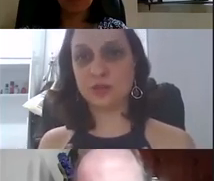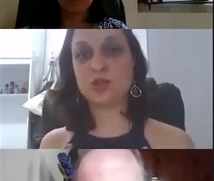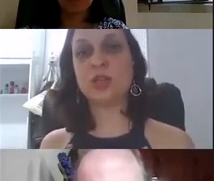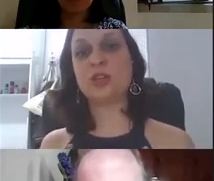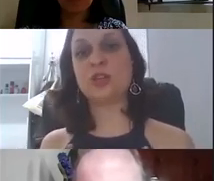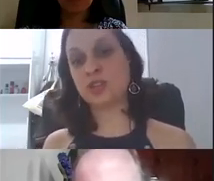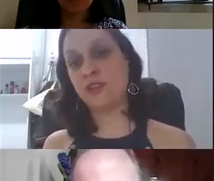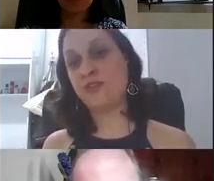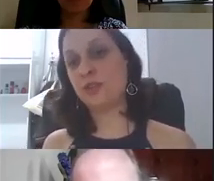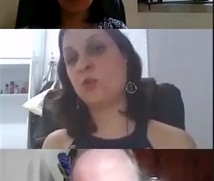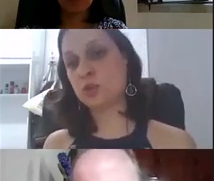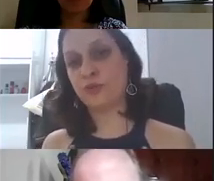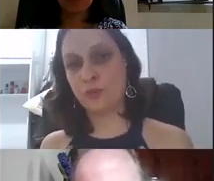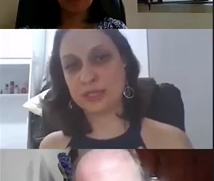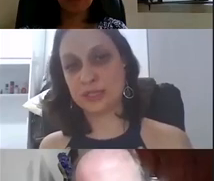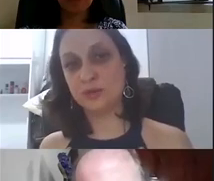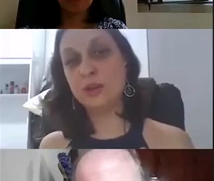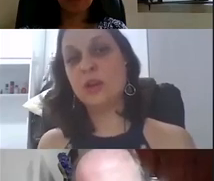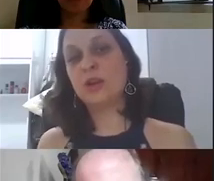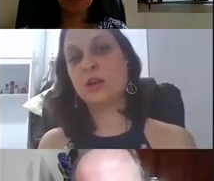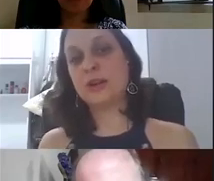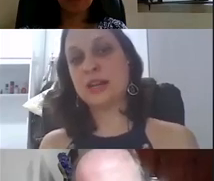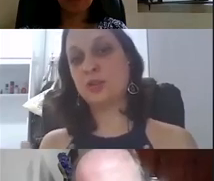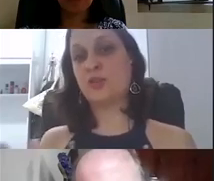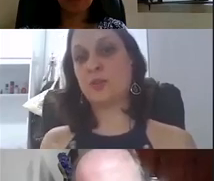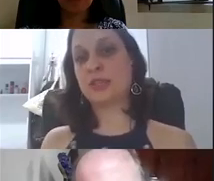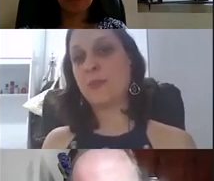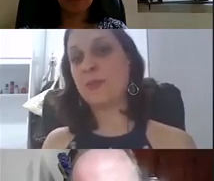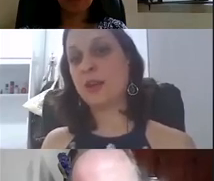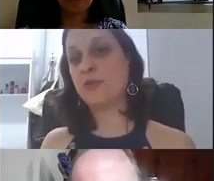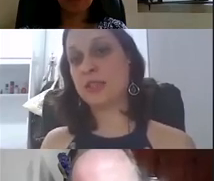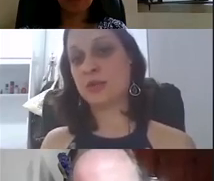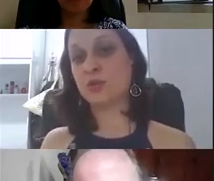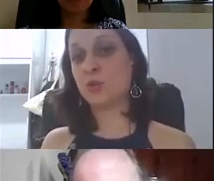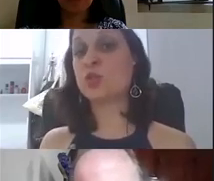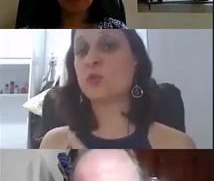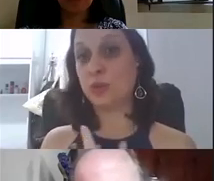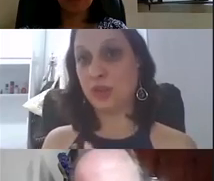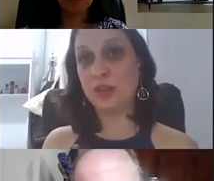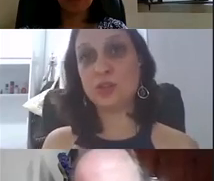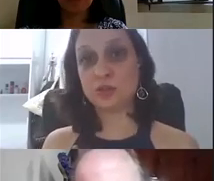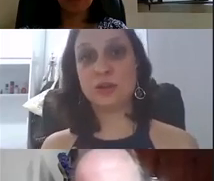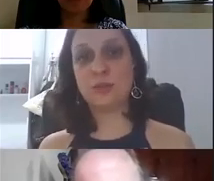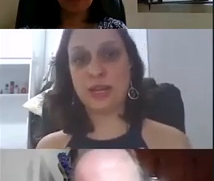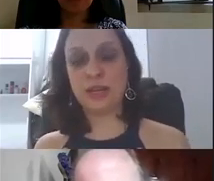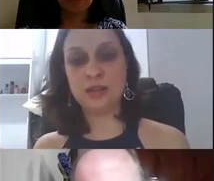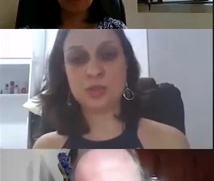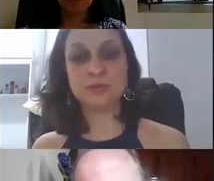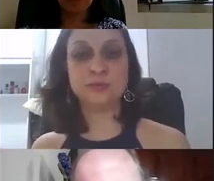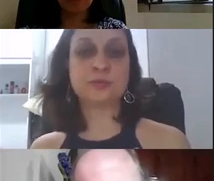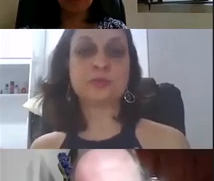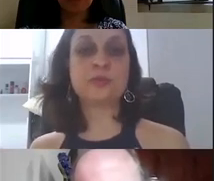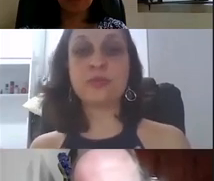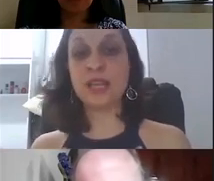eventos, e a gente tem feito cursos de formação. Ano passado, tivemos até a primeira versão de um curso de português para eles.